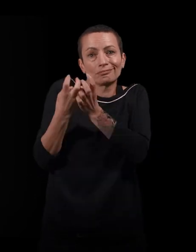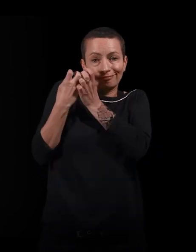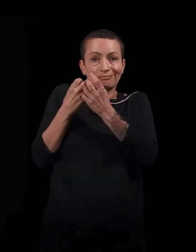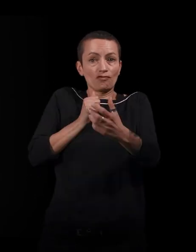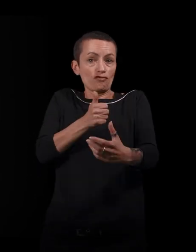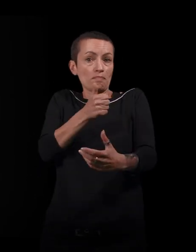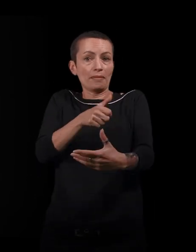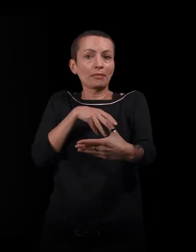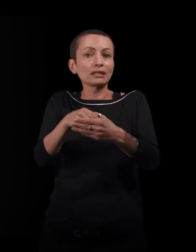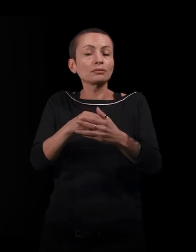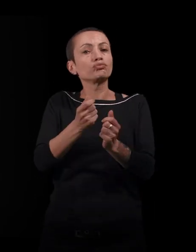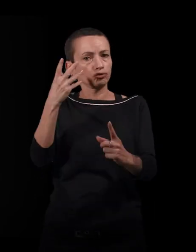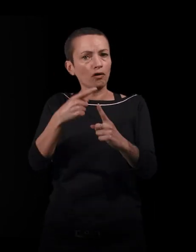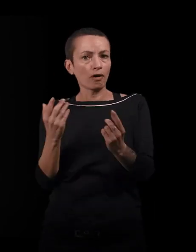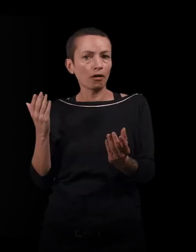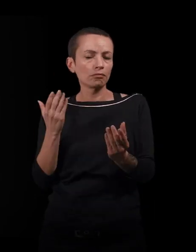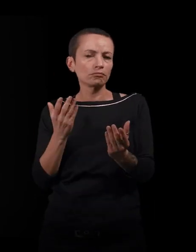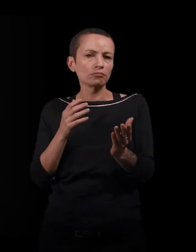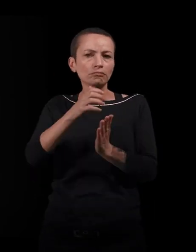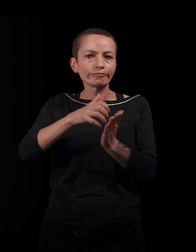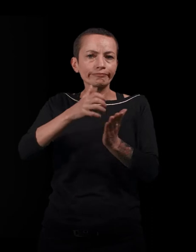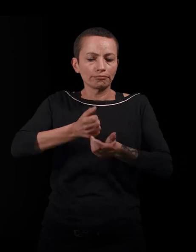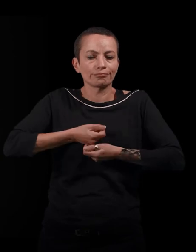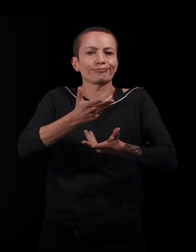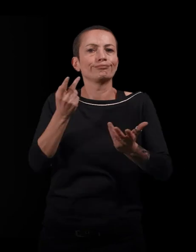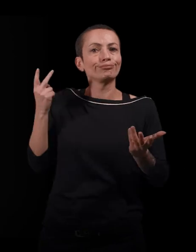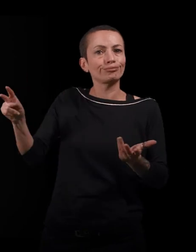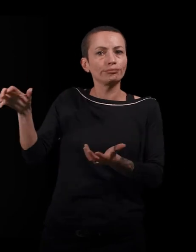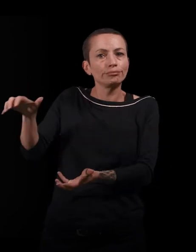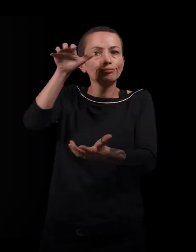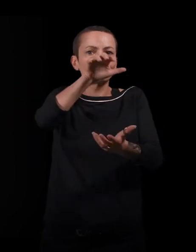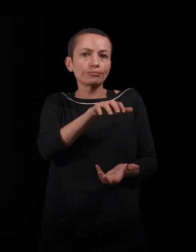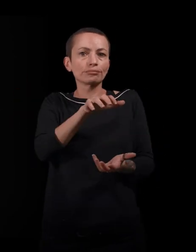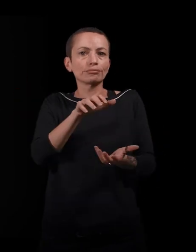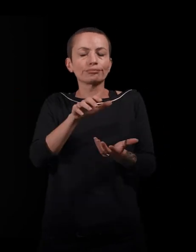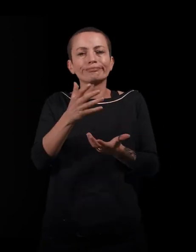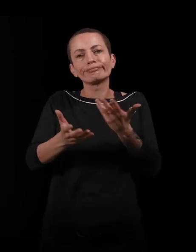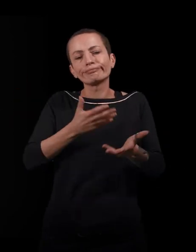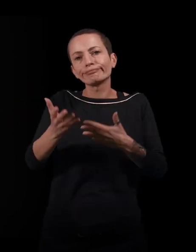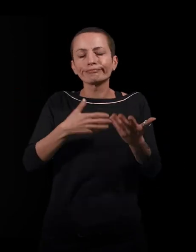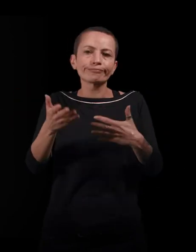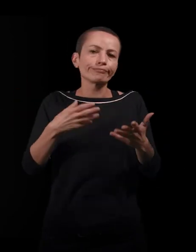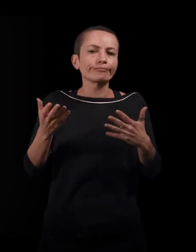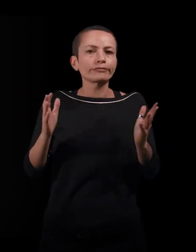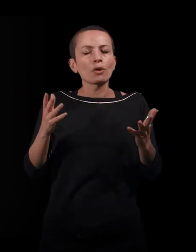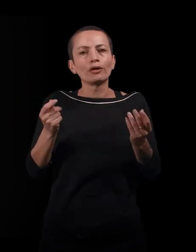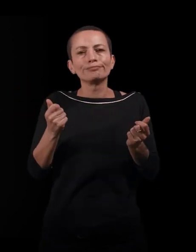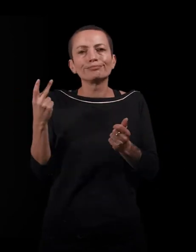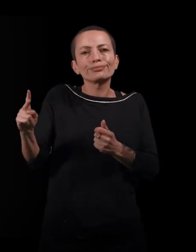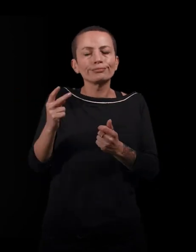intervenez, vous déployez vos émotions du